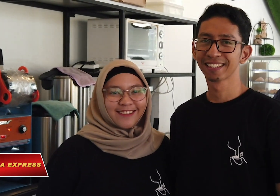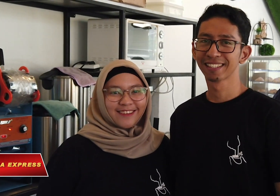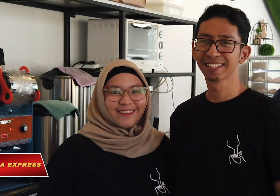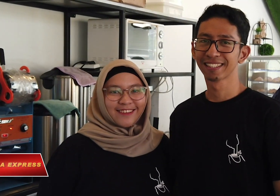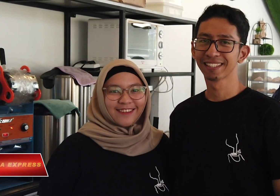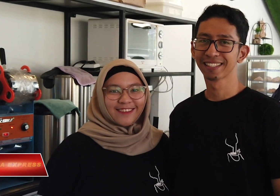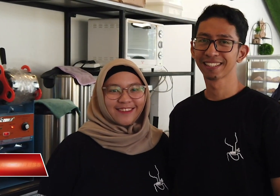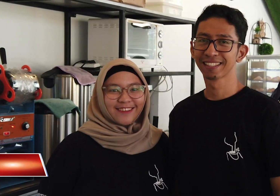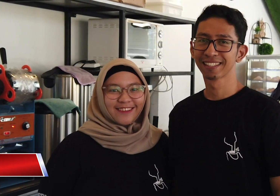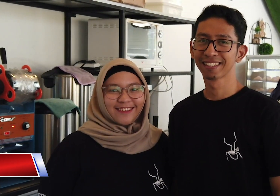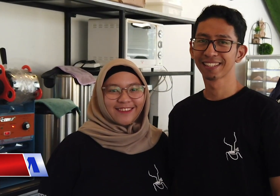nhìn người khiếm thính.